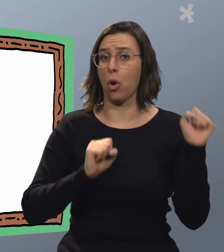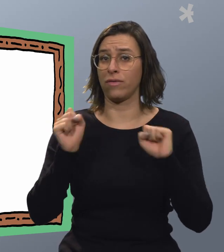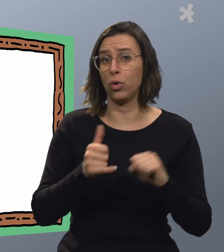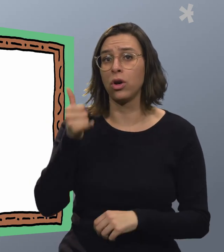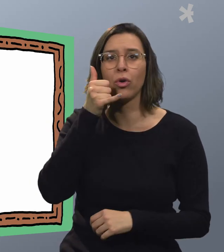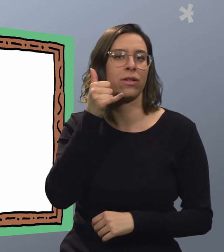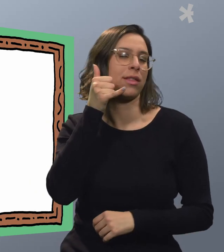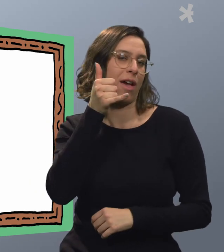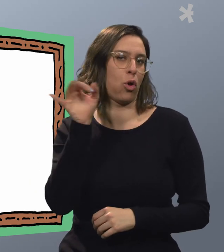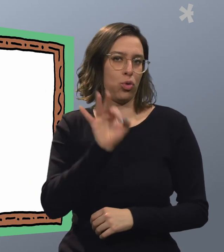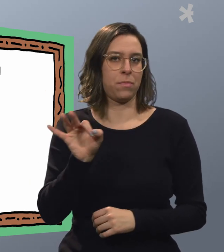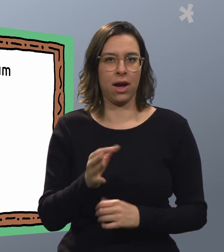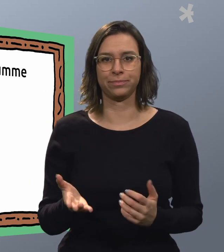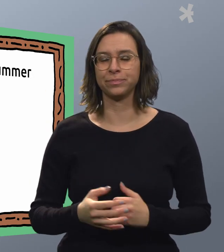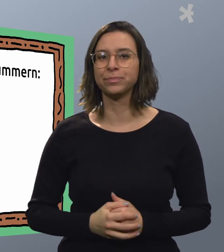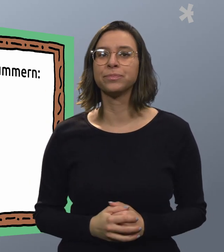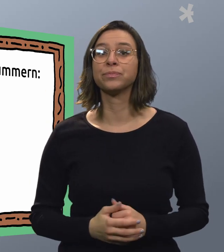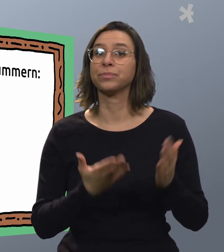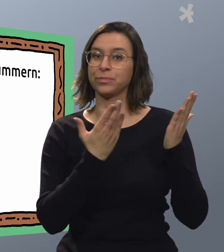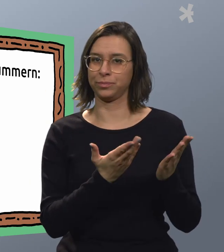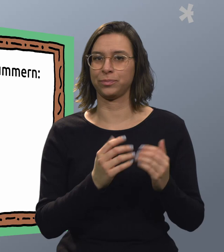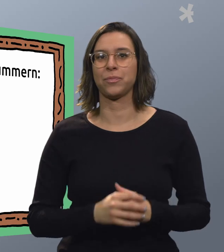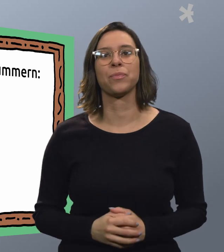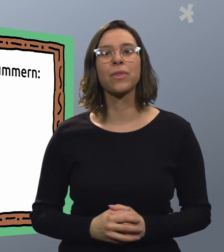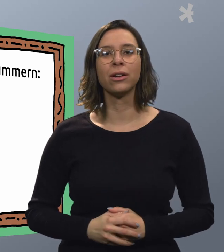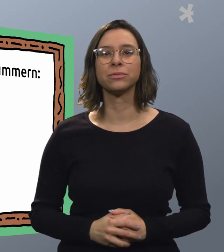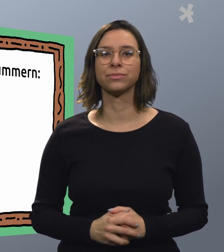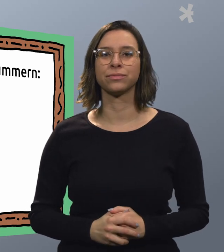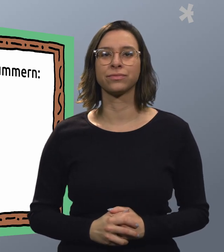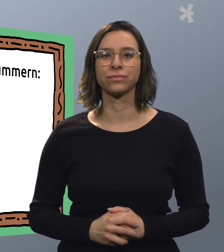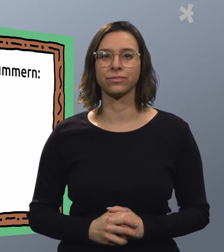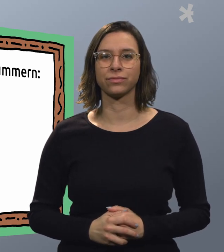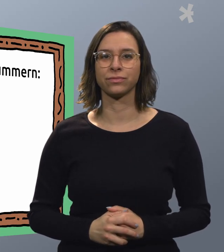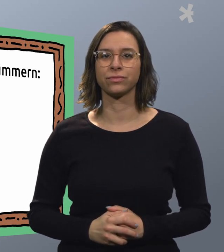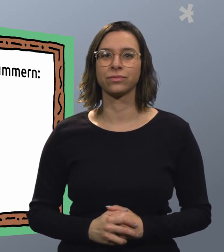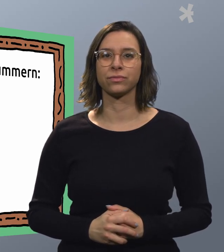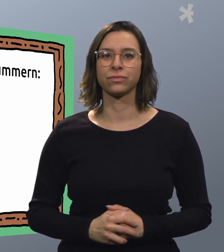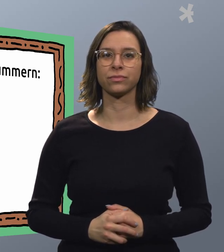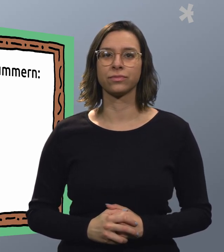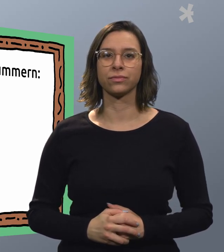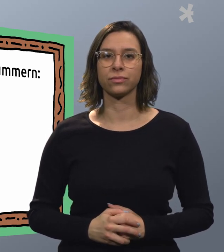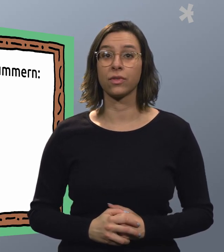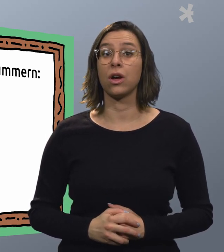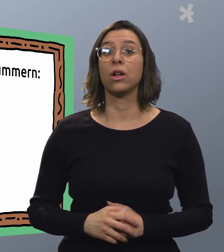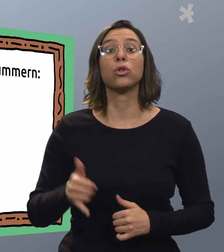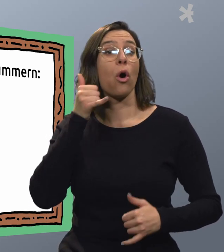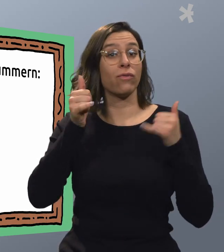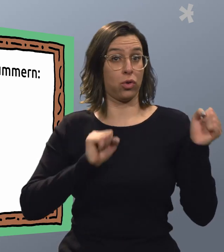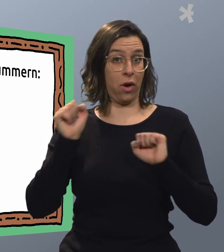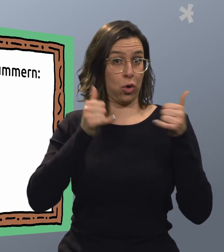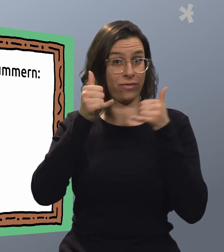Notruftelefonnummern 133 Polizei 112 Euro Notruf